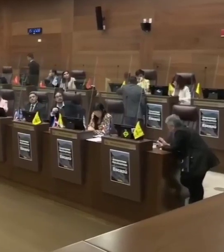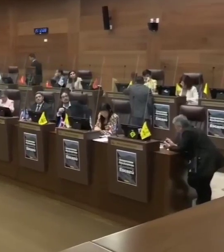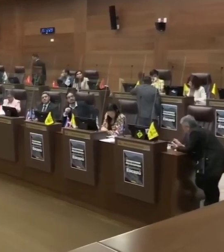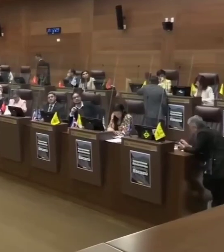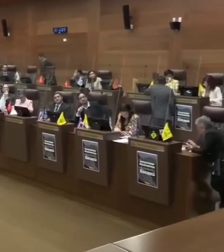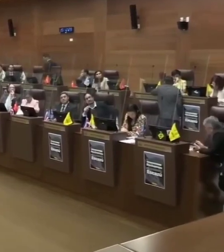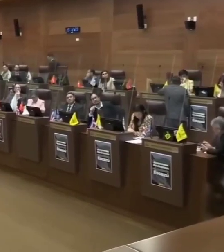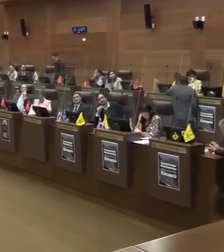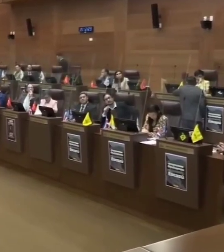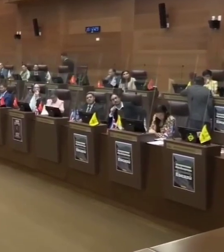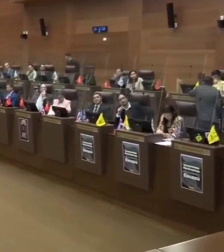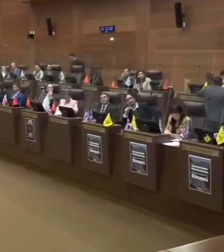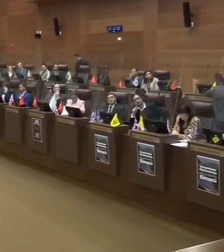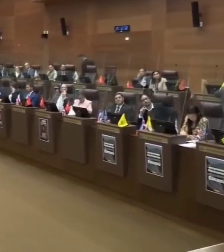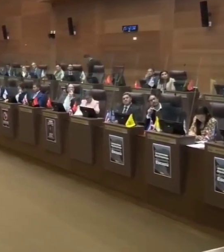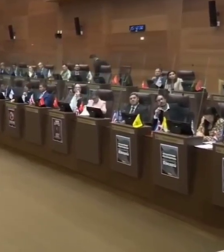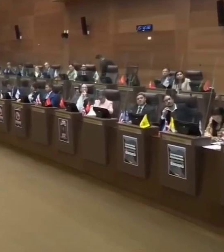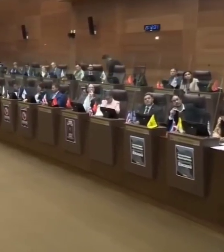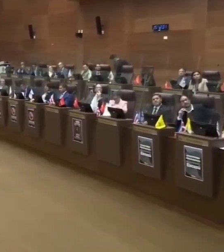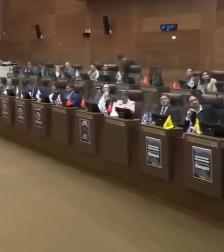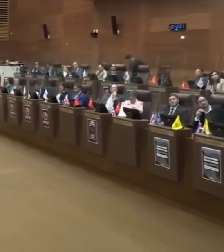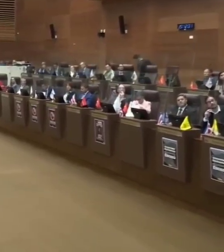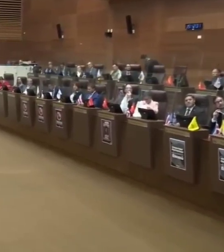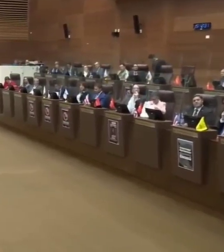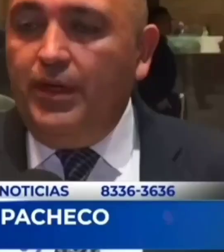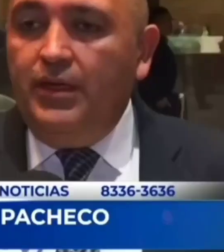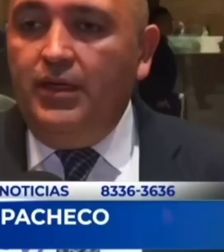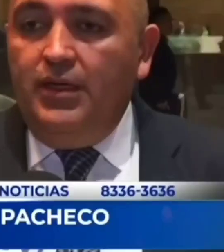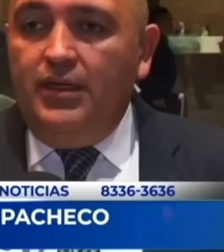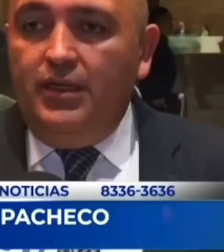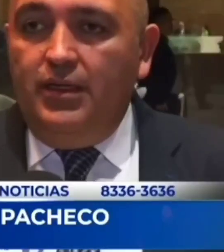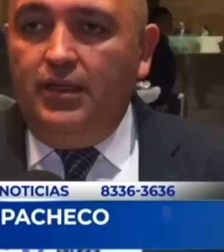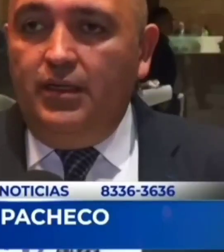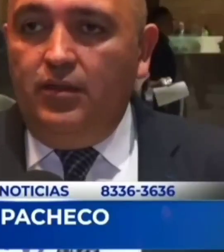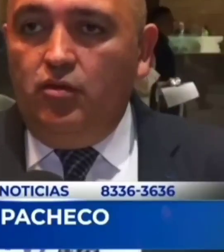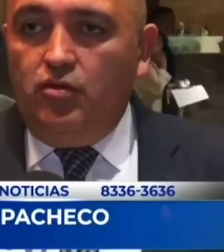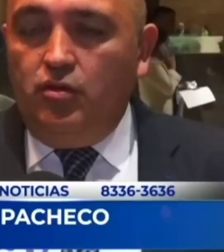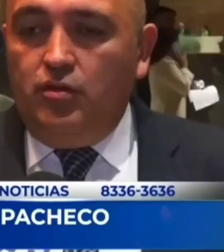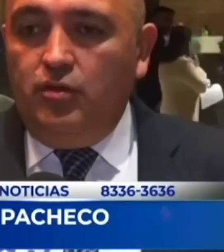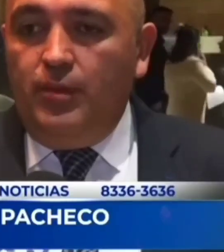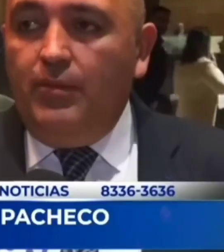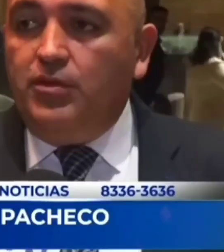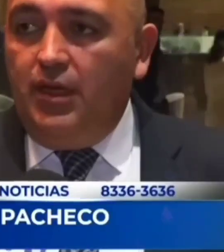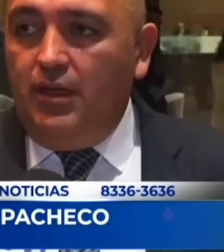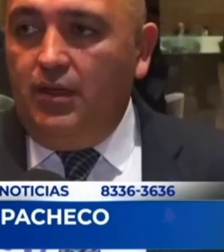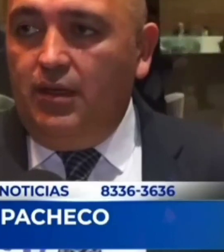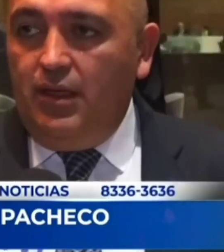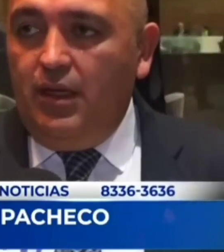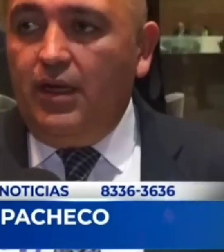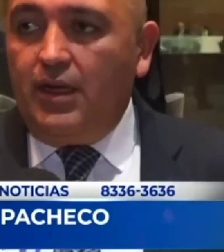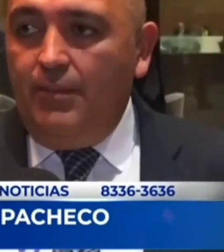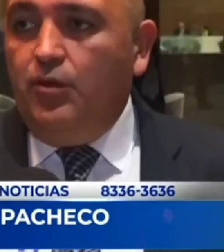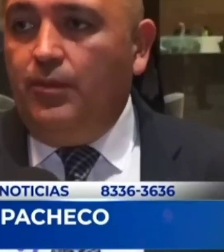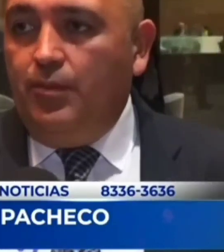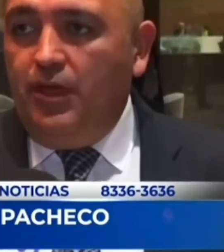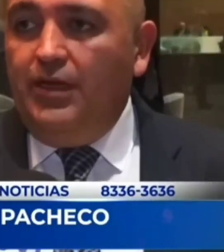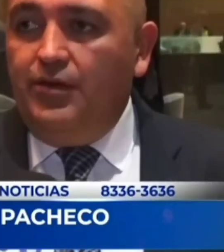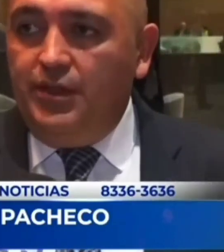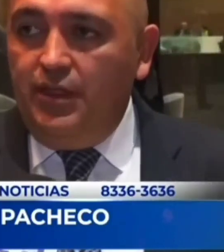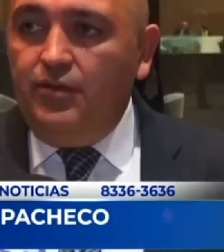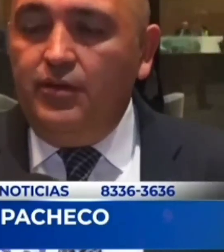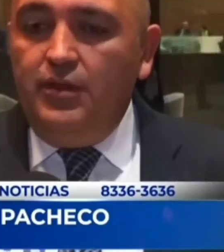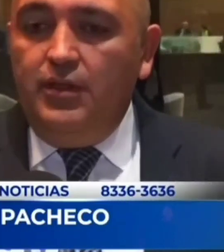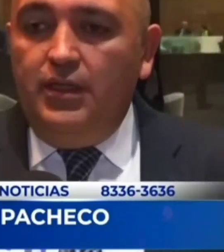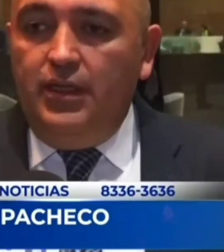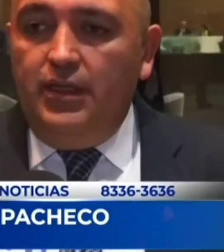Rica salga de esta odiosa lista de la Unión Europea. Nosotros vamos en el camino a apoyar el